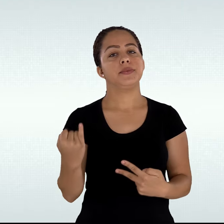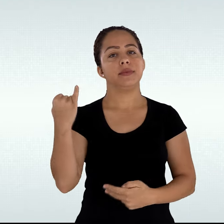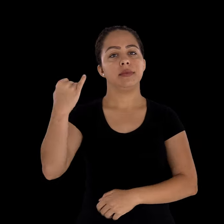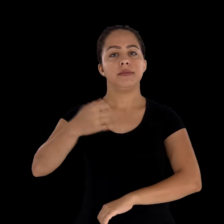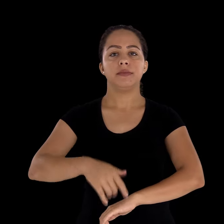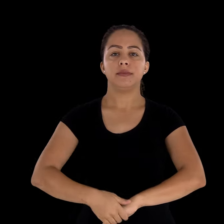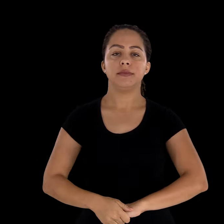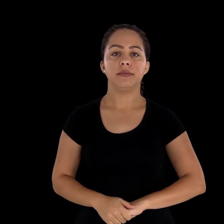COMPR